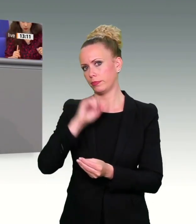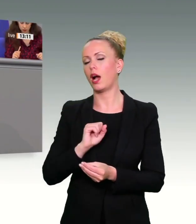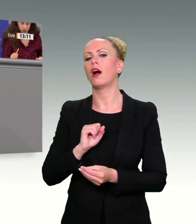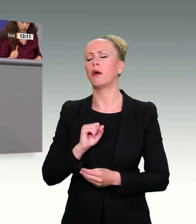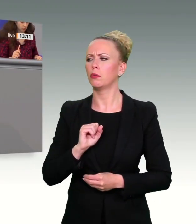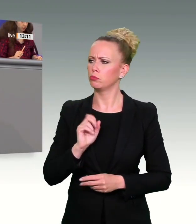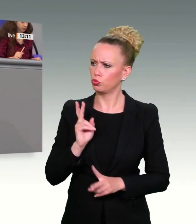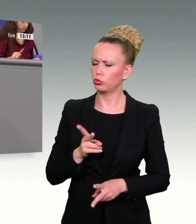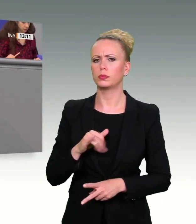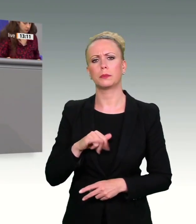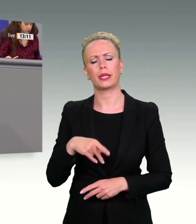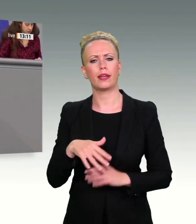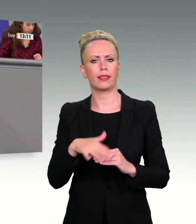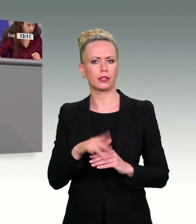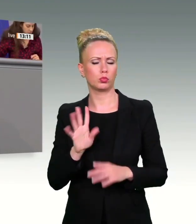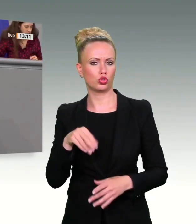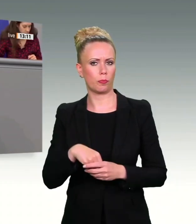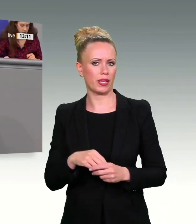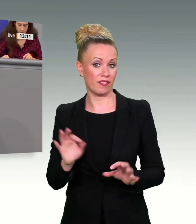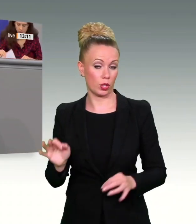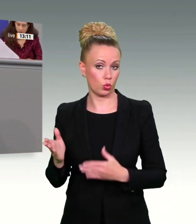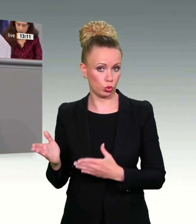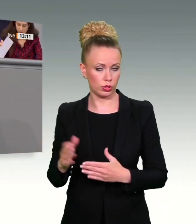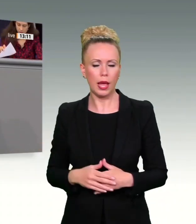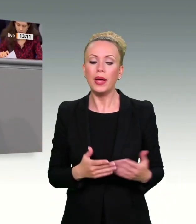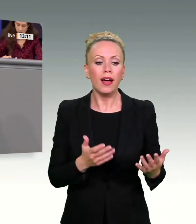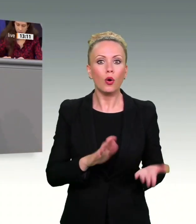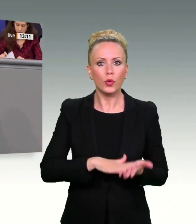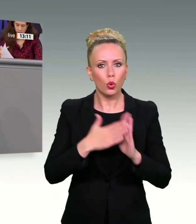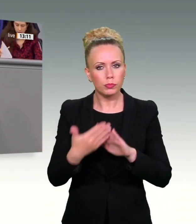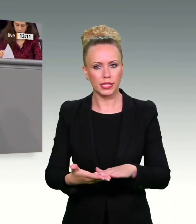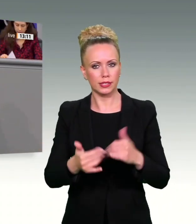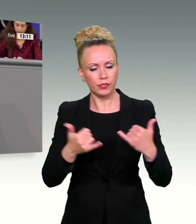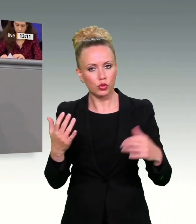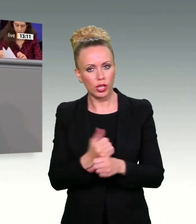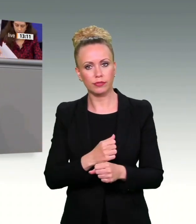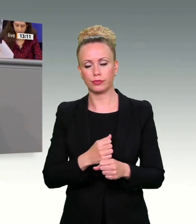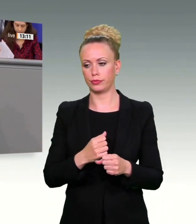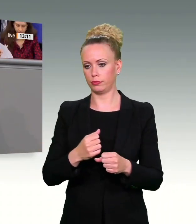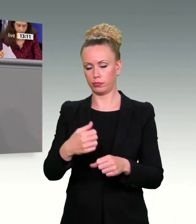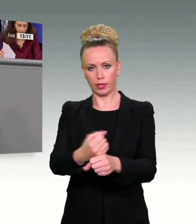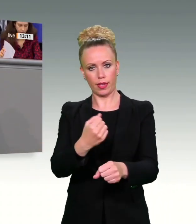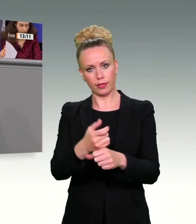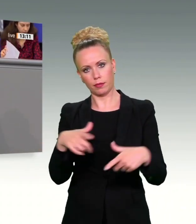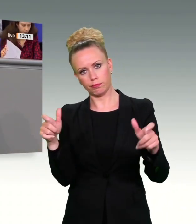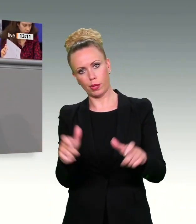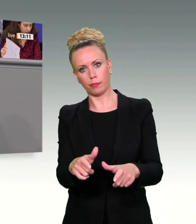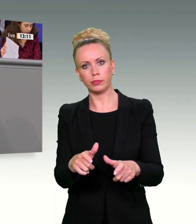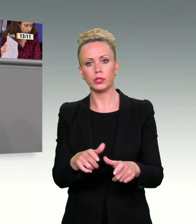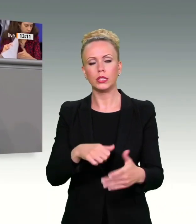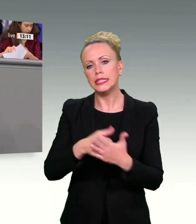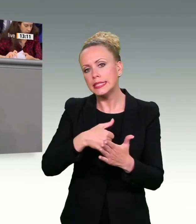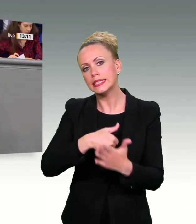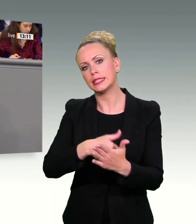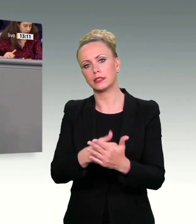was Sie brauchen, was Sie als Instrumente brauchen, um diese Taten wirksam bekämpfen zu können. Ich glaube, das muss man einfach akzeptieren,